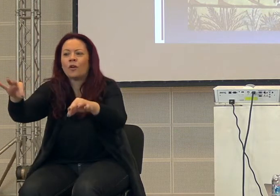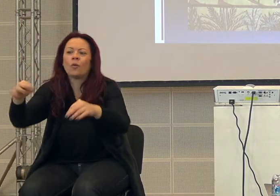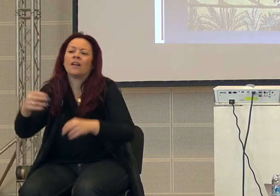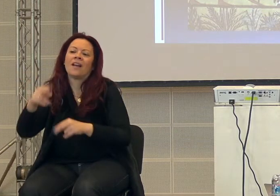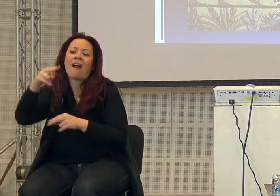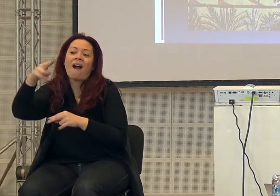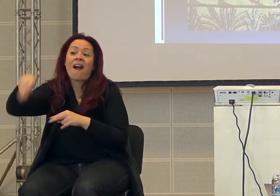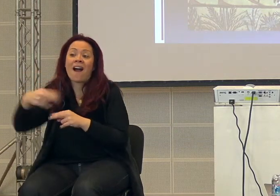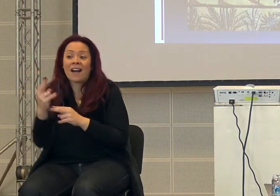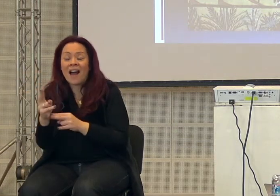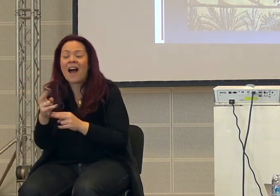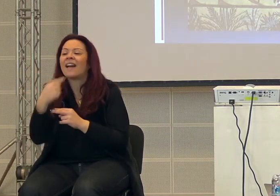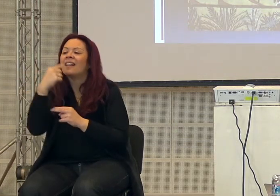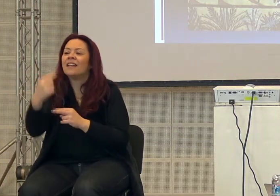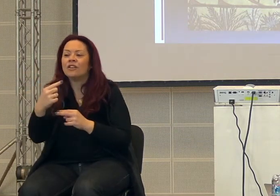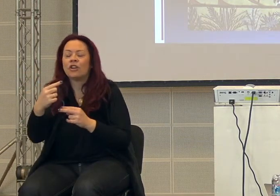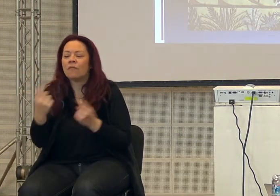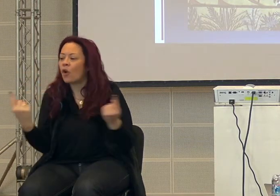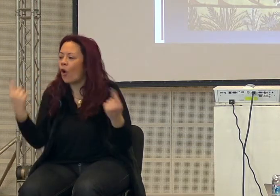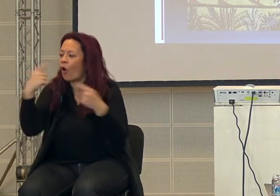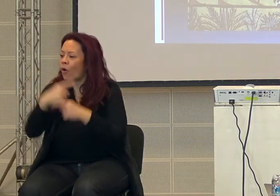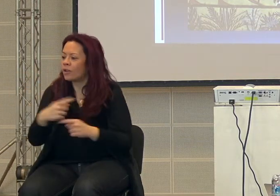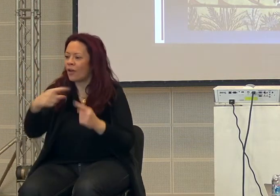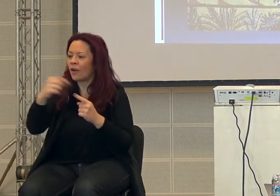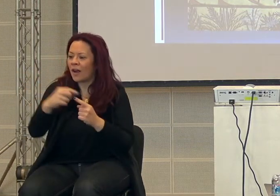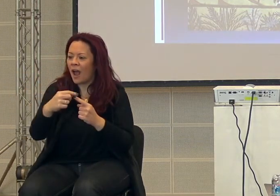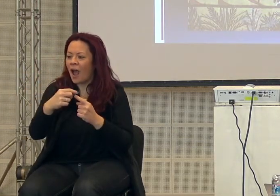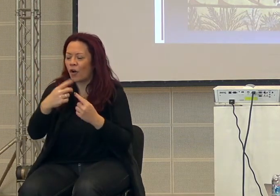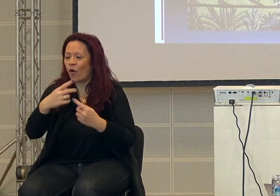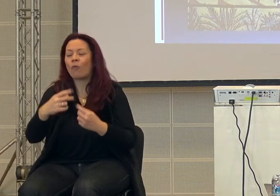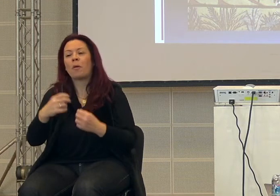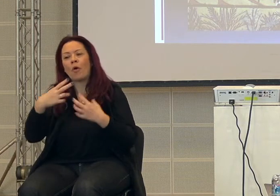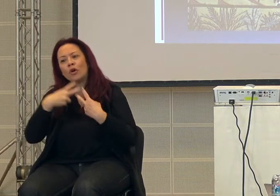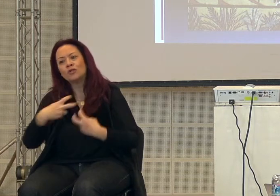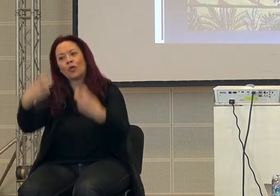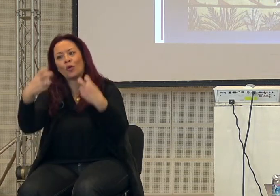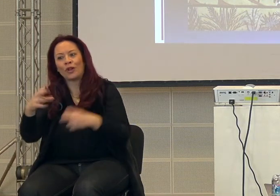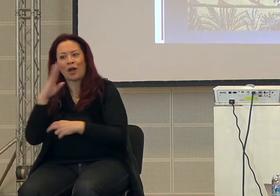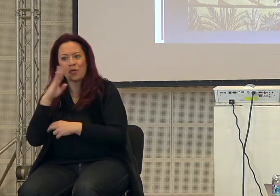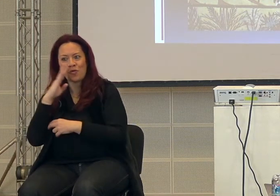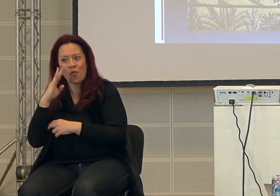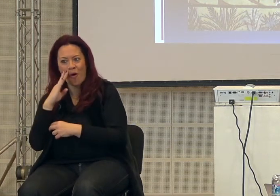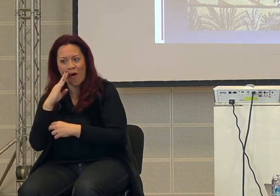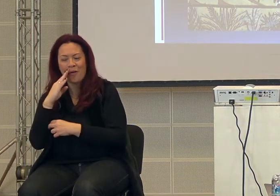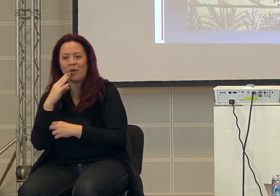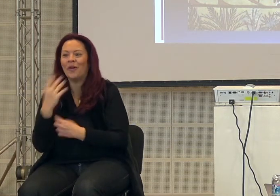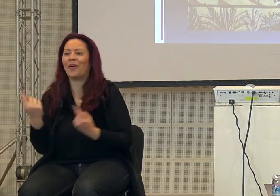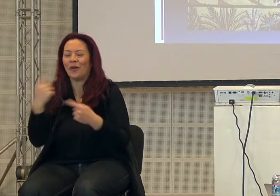Rari dice in realtà è stato il grano che ci ha utilizzato, quindi siamo stati noi domesticati dal grano,